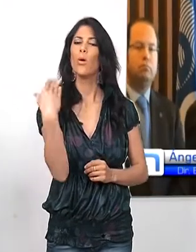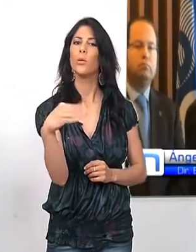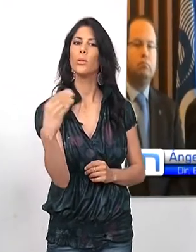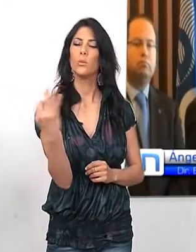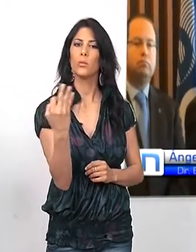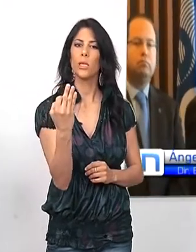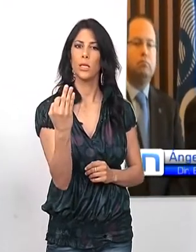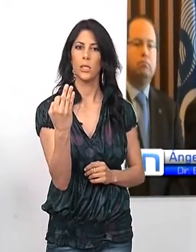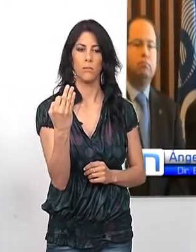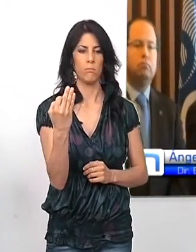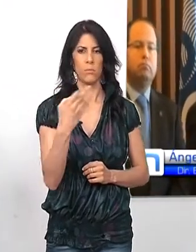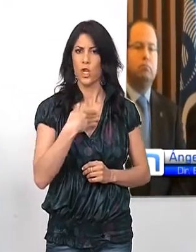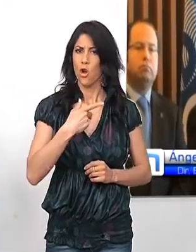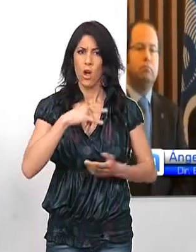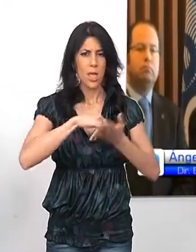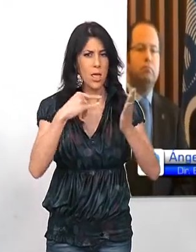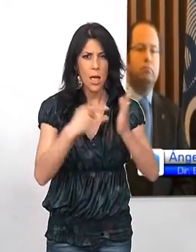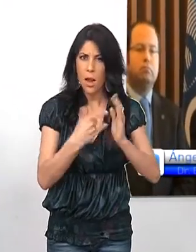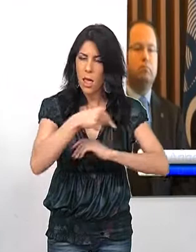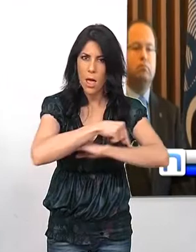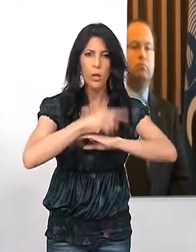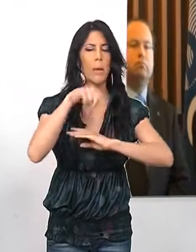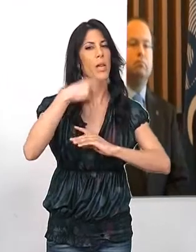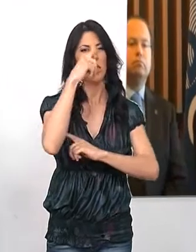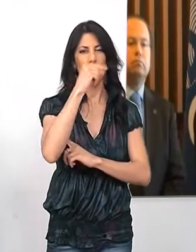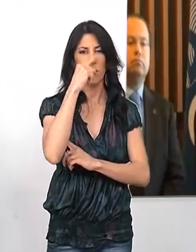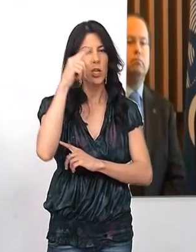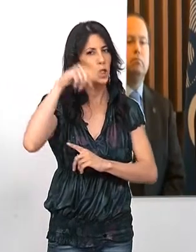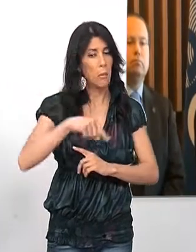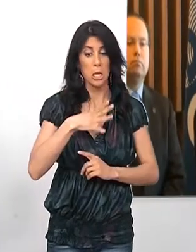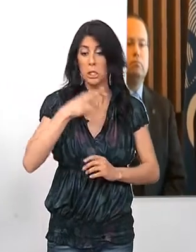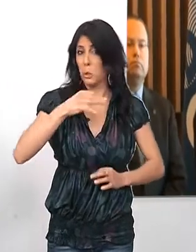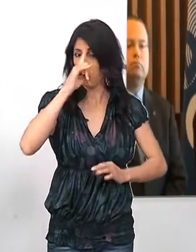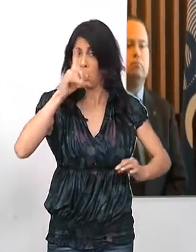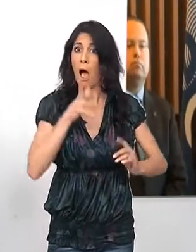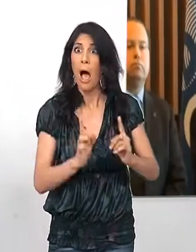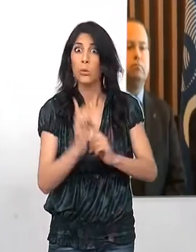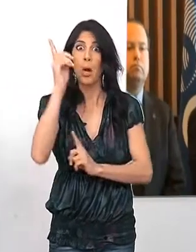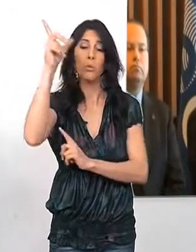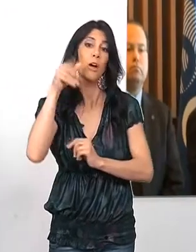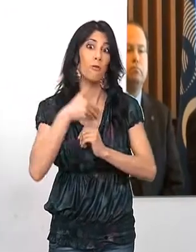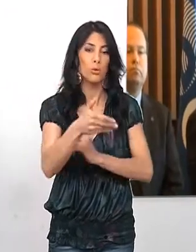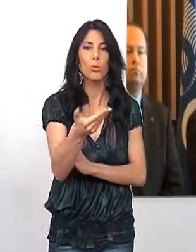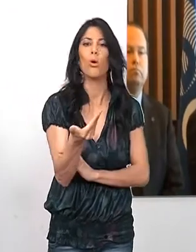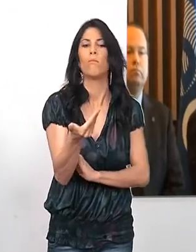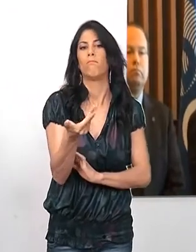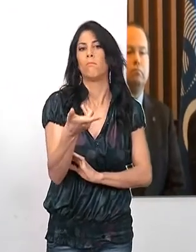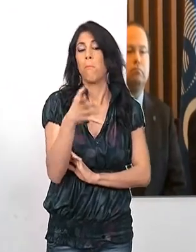juventud los ingenieros, los científicos, seguramente los astronautas del futuro y